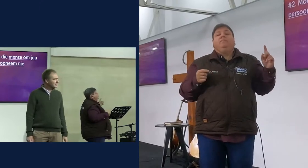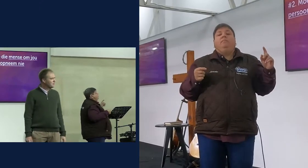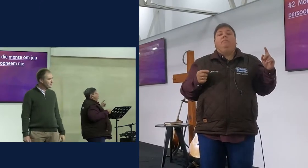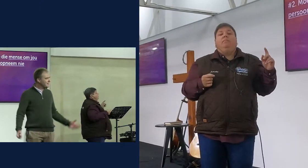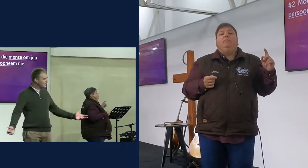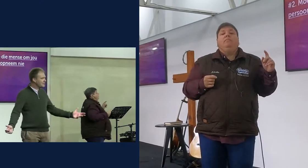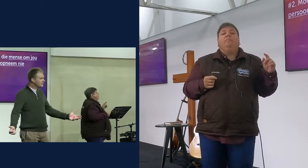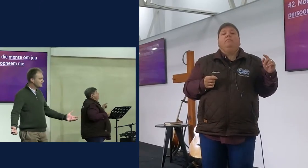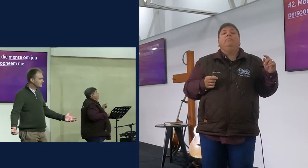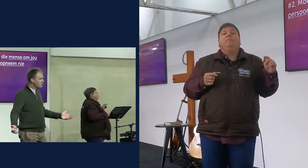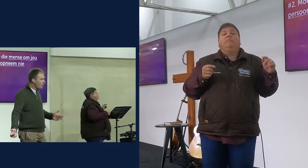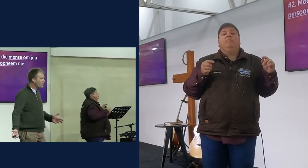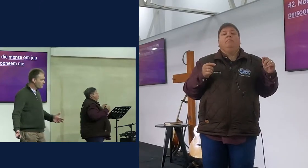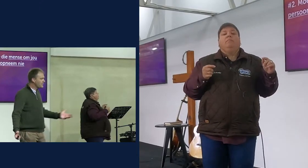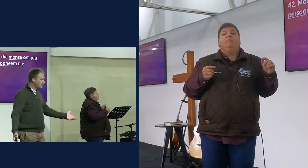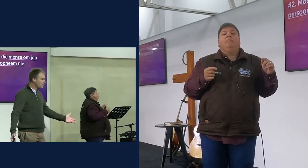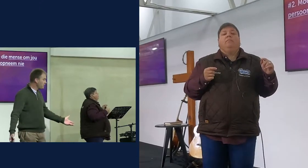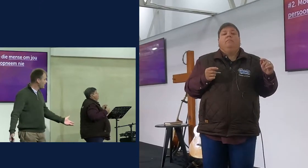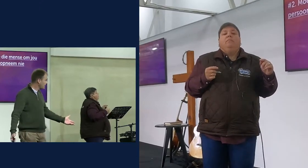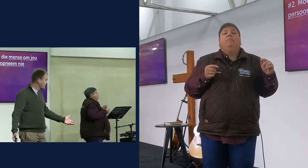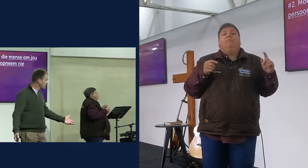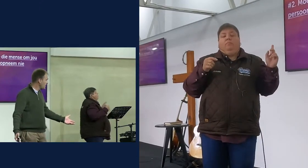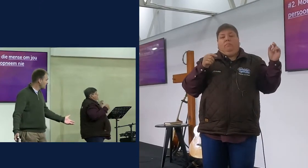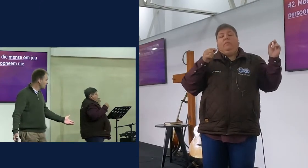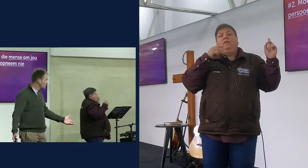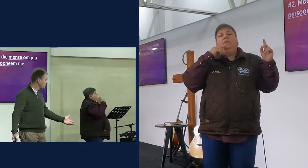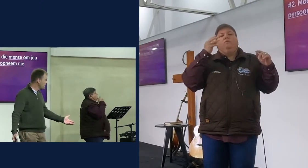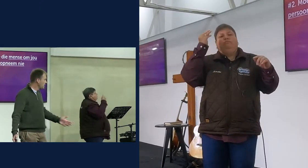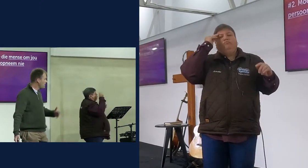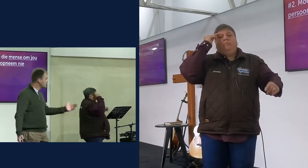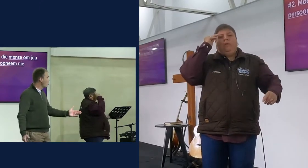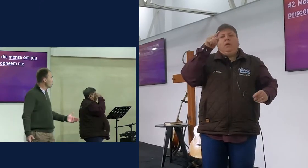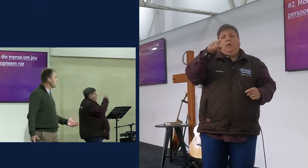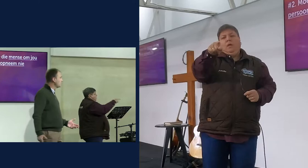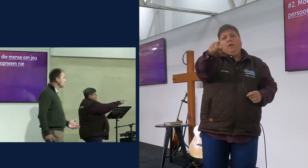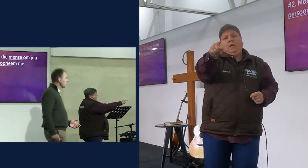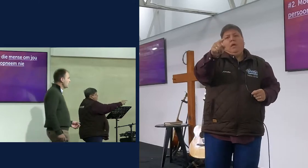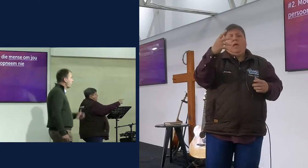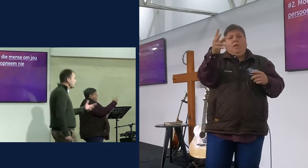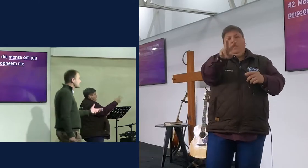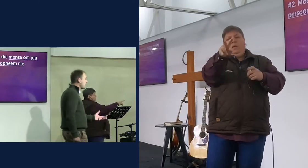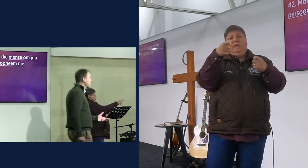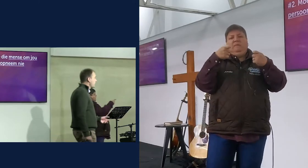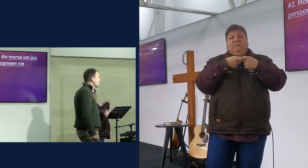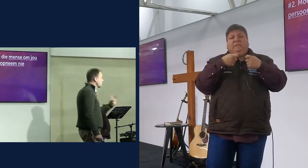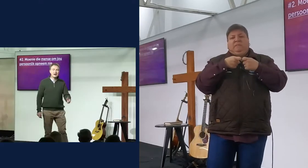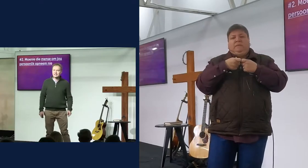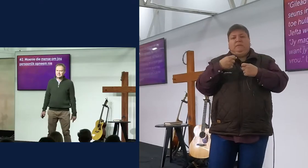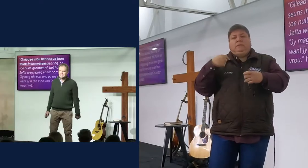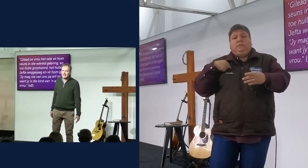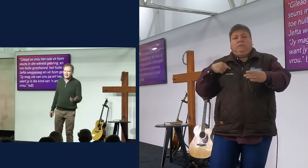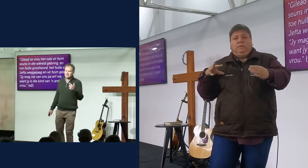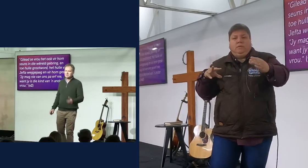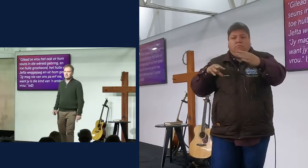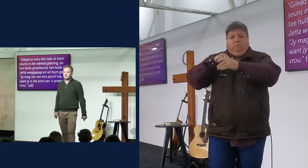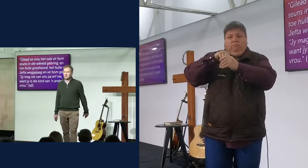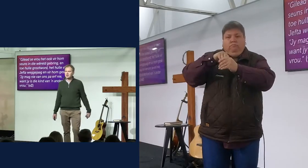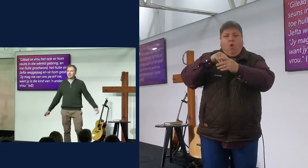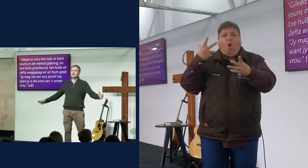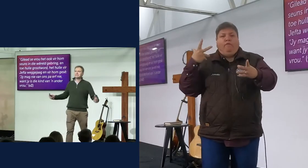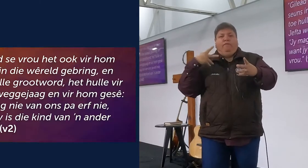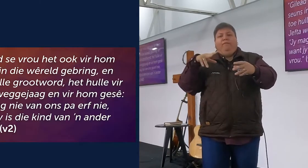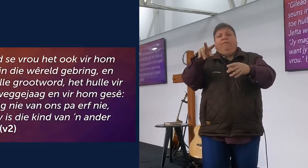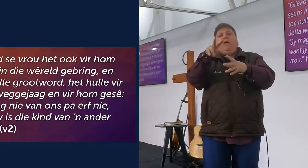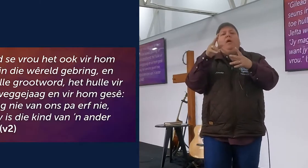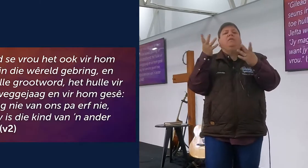weet, vrienden kan, jou maak of vrienden kan jou breek, het jy dit al achtergekom, mense om jou, het baie stemme, en hulle kan baie dinge sê, kyk wat het met Jefta